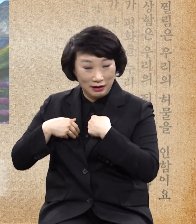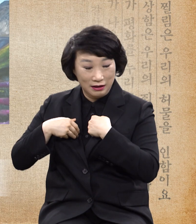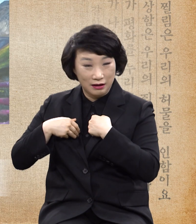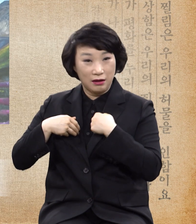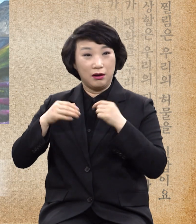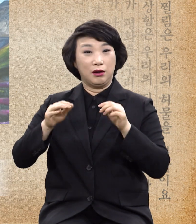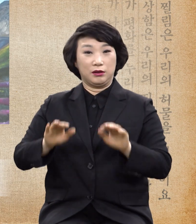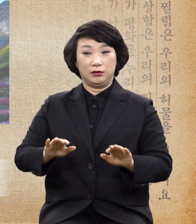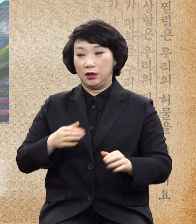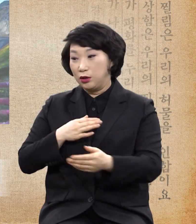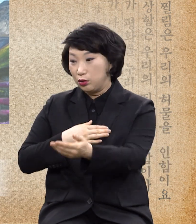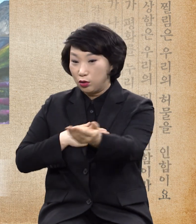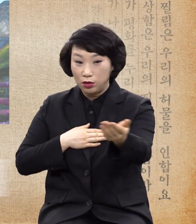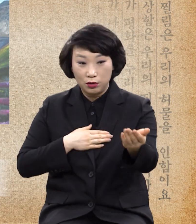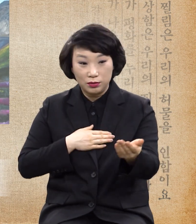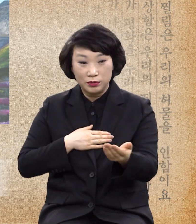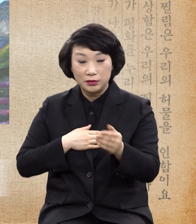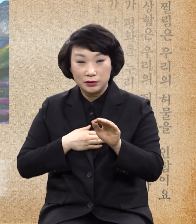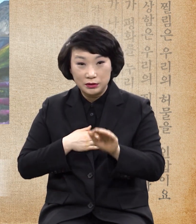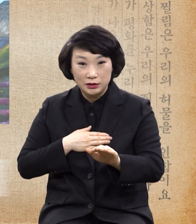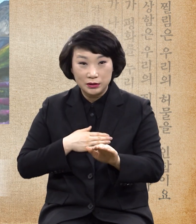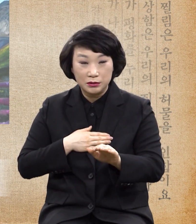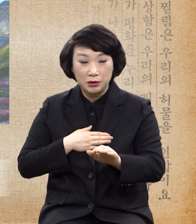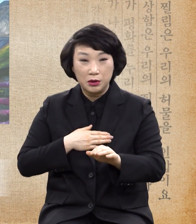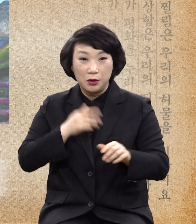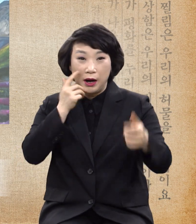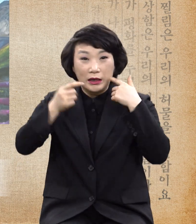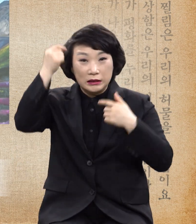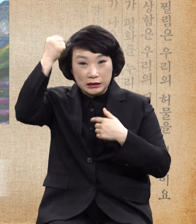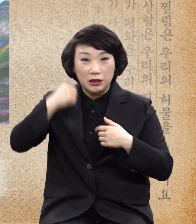근데 여러분들이 얼마나 지금 실감나게 나오고 있어요